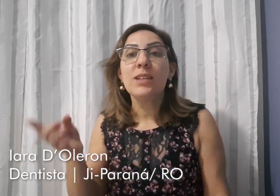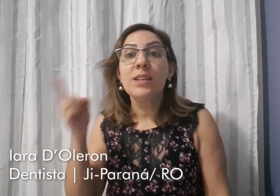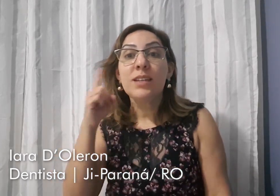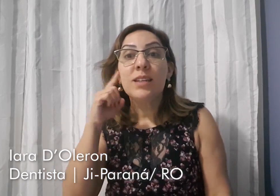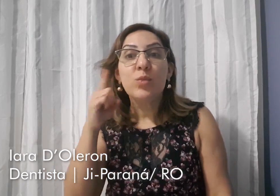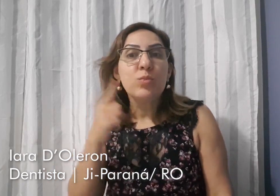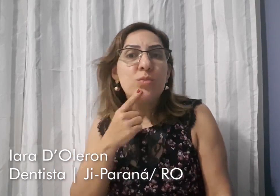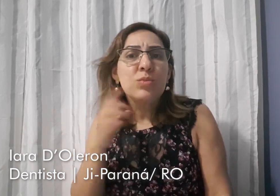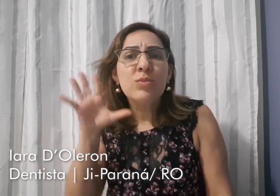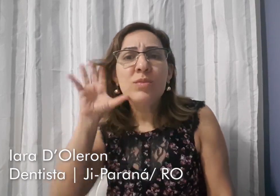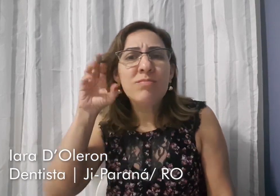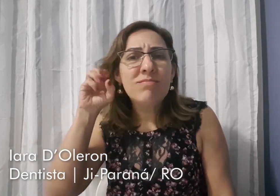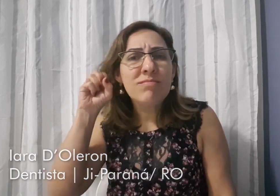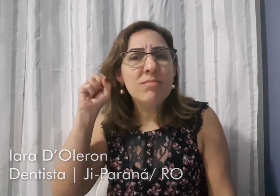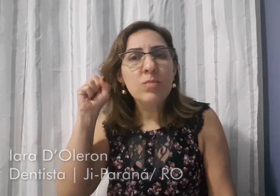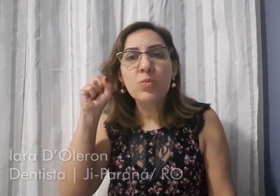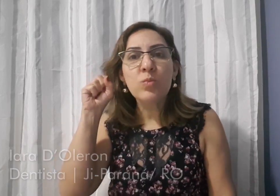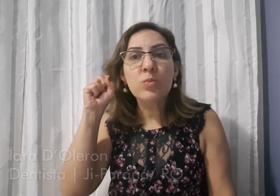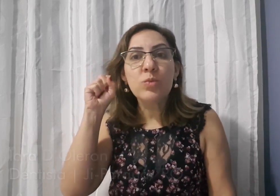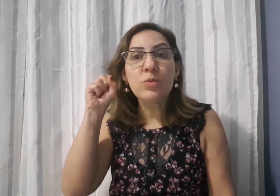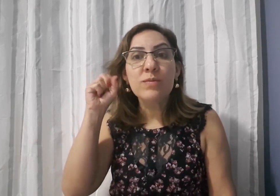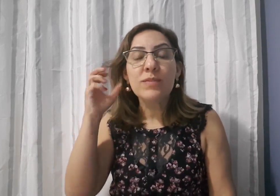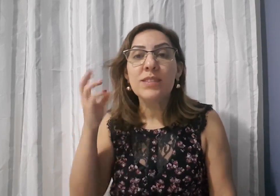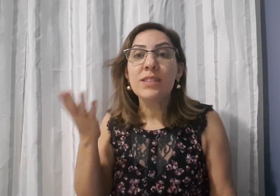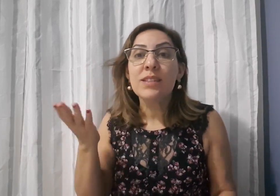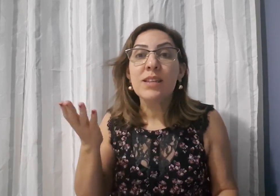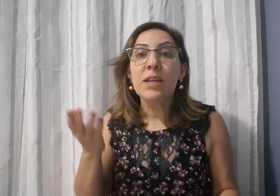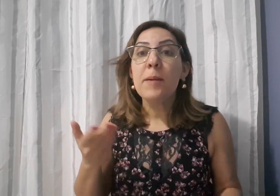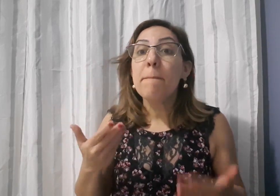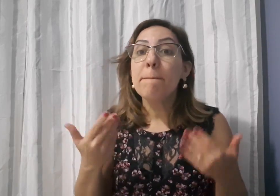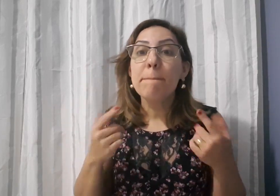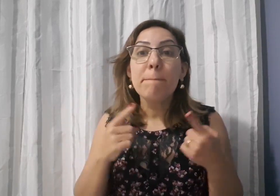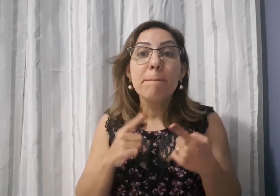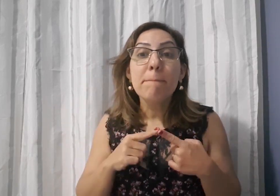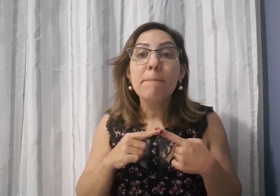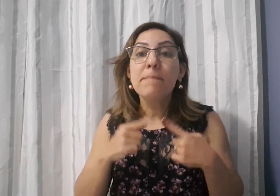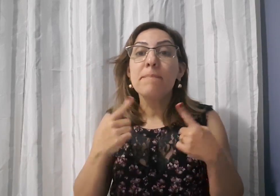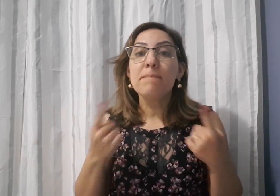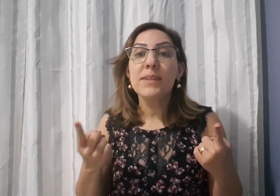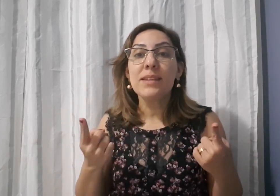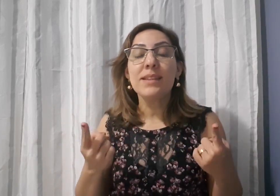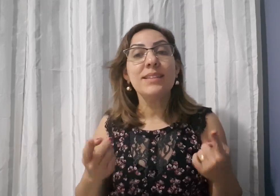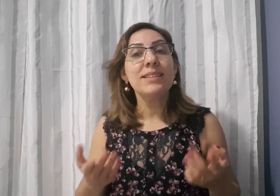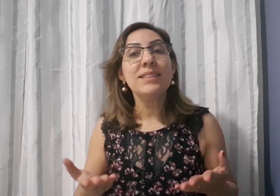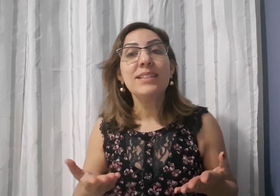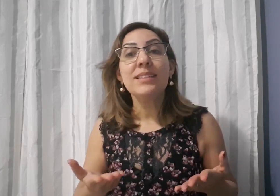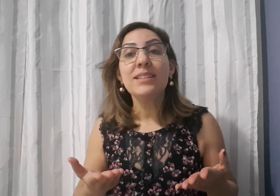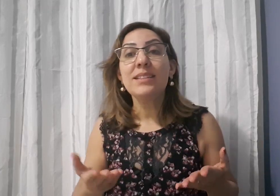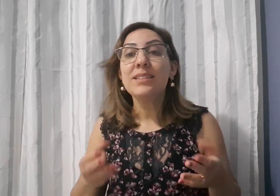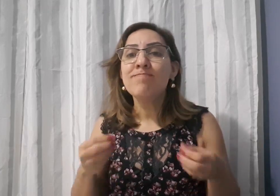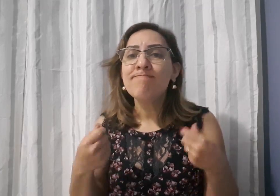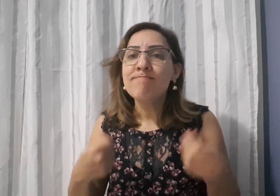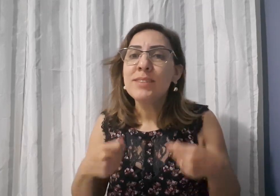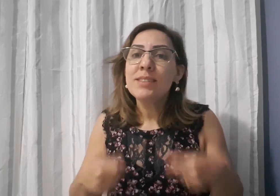Surdos e ouvintes merecem se comunicar fluentemente em livros. Eles precisam se tornar amigos.